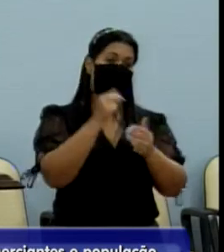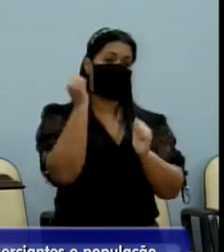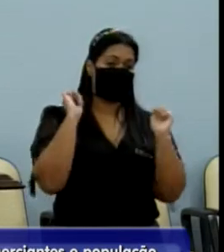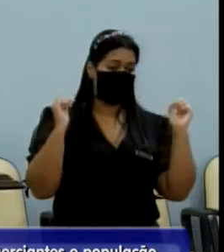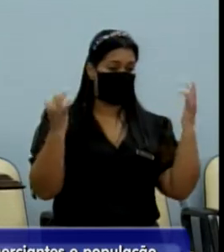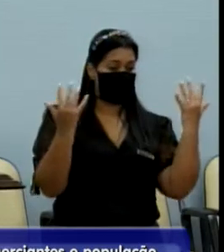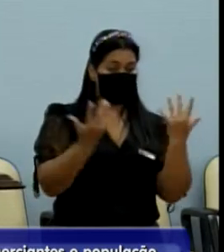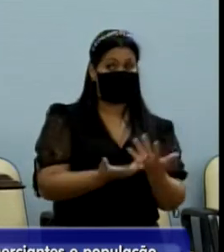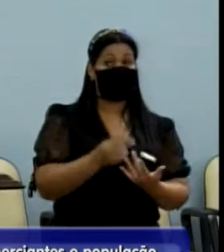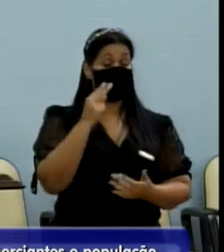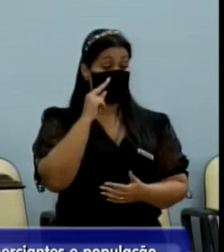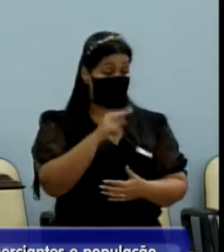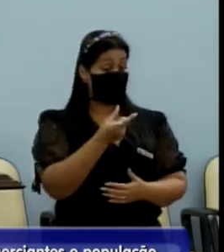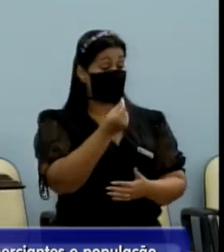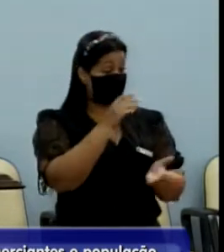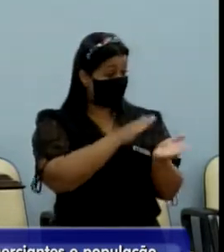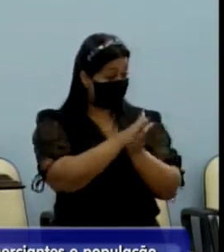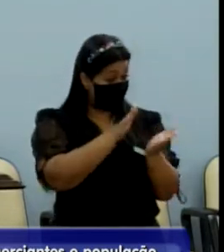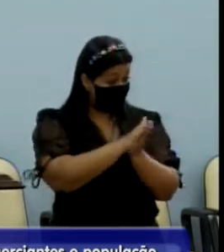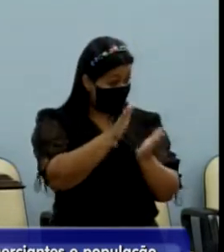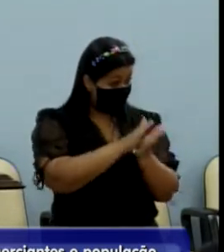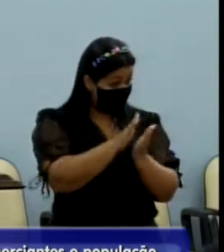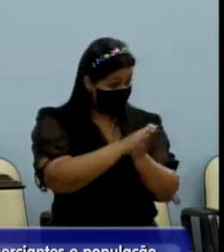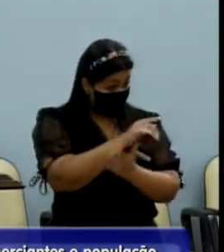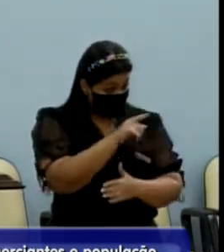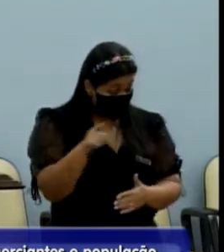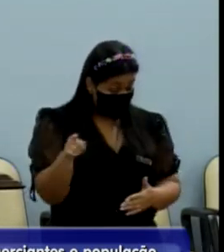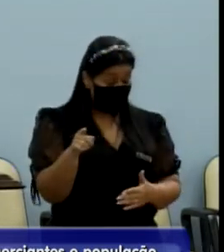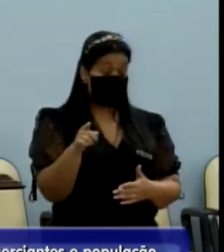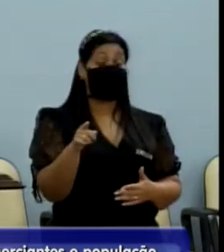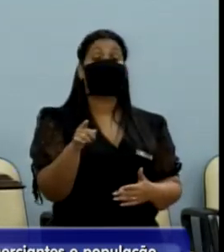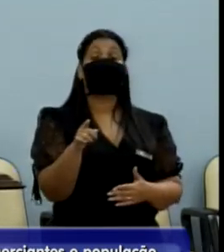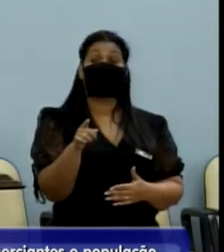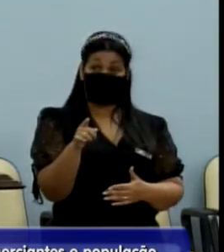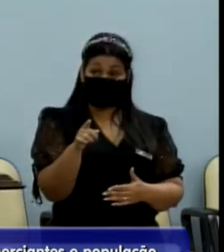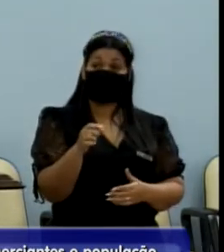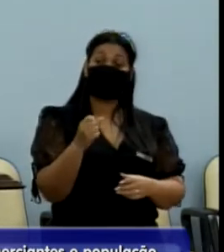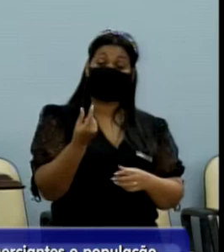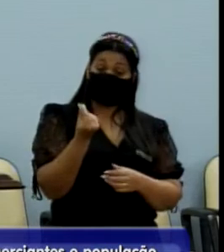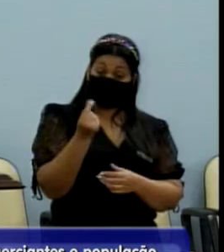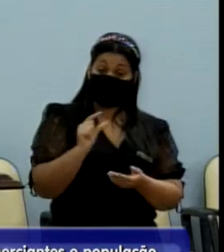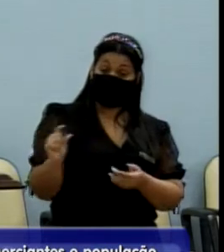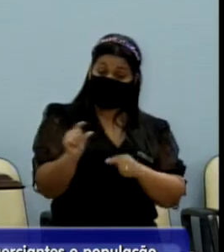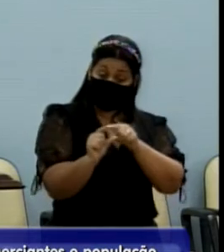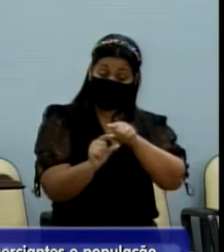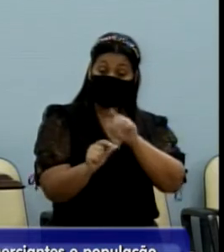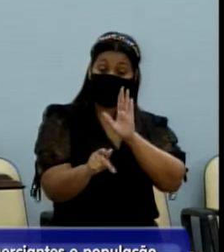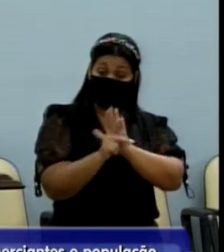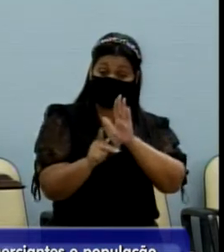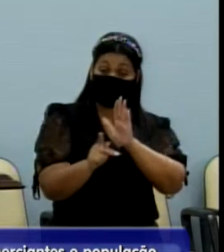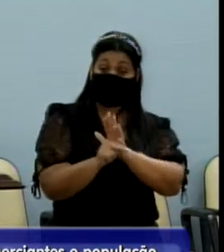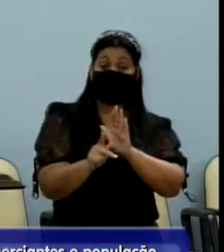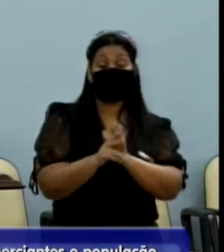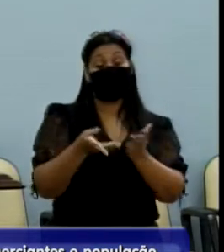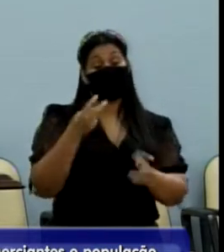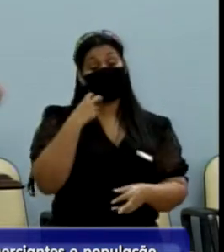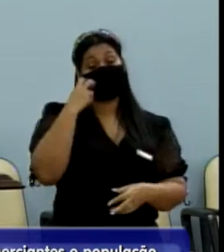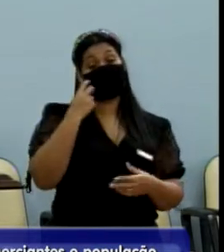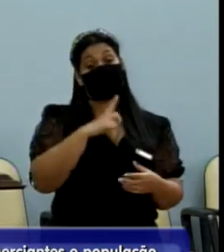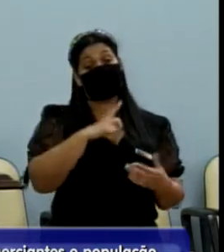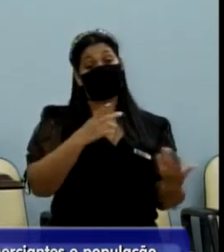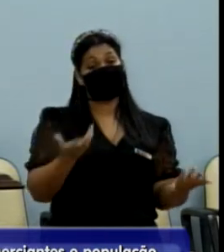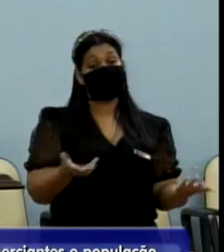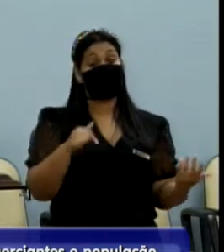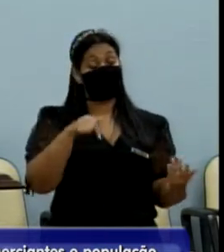o que vocês gastam, o que vocês gastam da Construeste aqui em São José do Rio Preto, é uma vergonha.